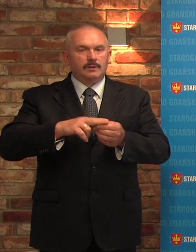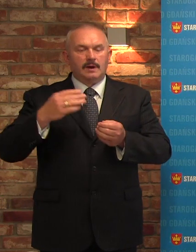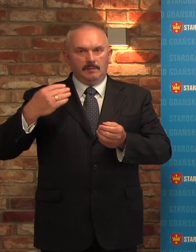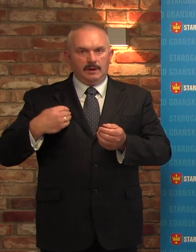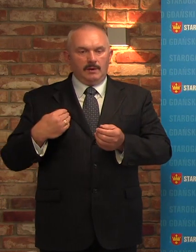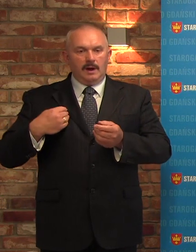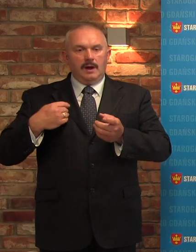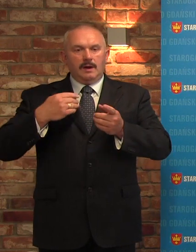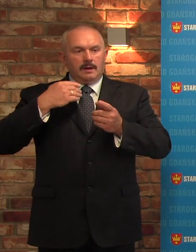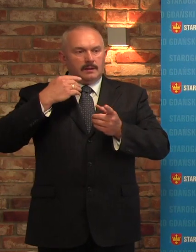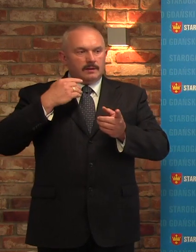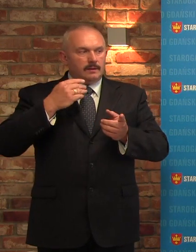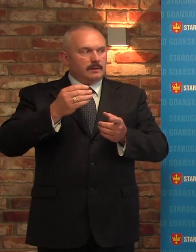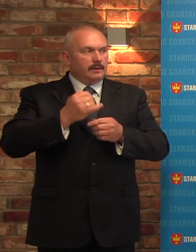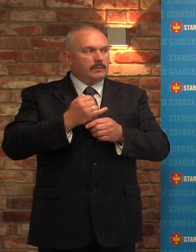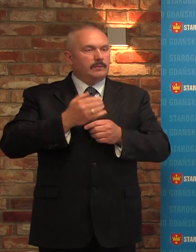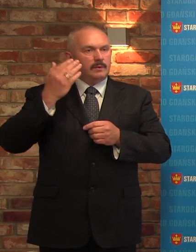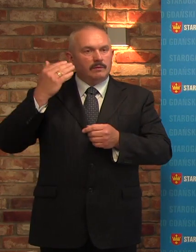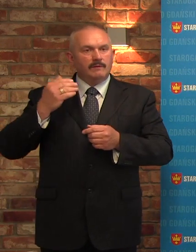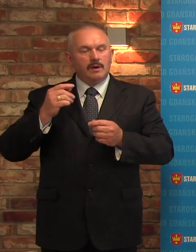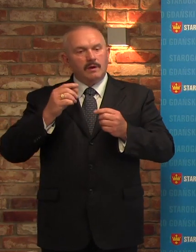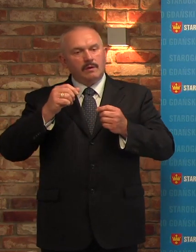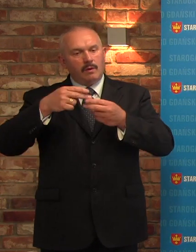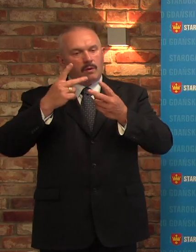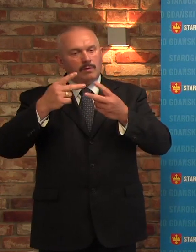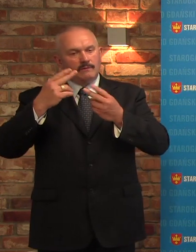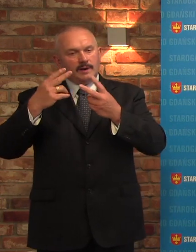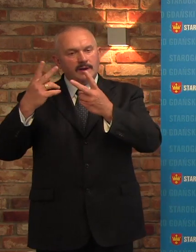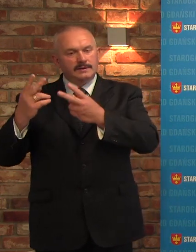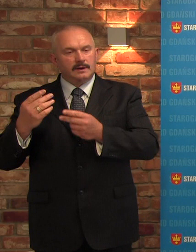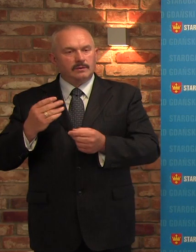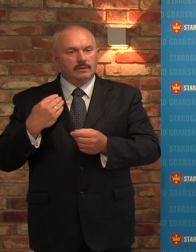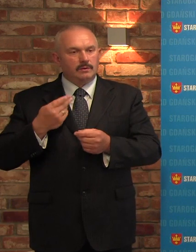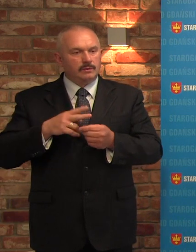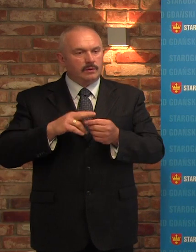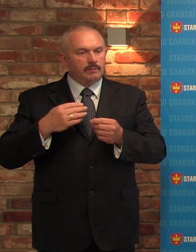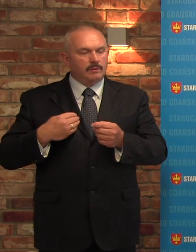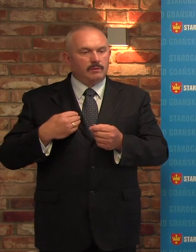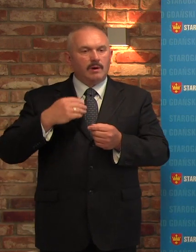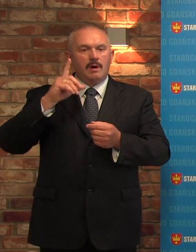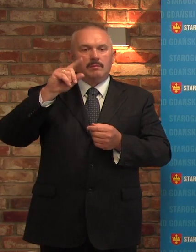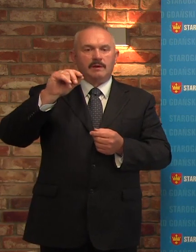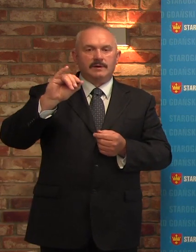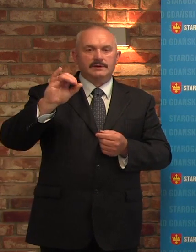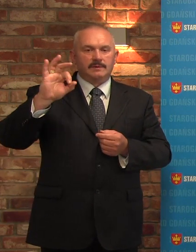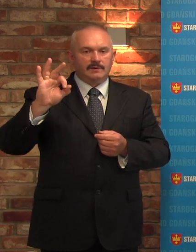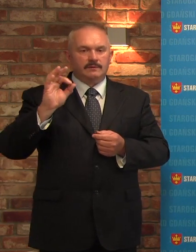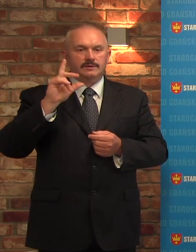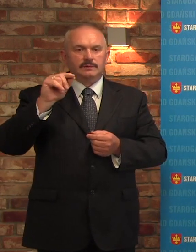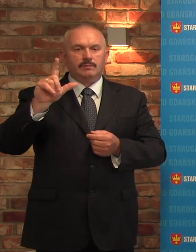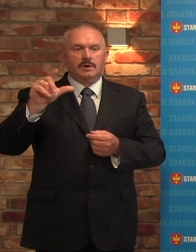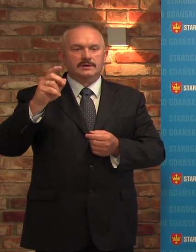poruszona podczas piątkowej konferencji, którą, jak wiemy, zwołał poseł Prawa i Sprawiedliwości, pan Kasper